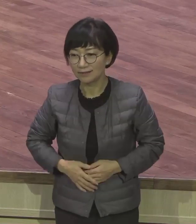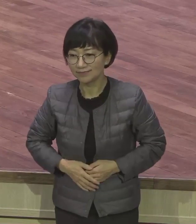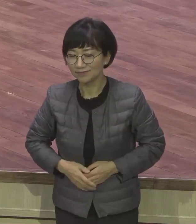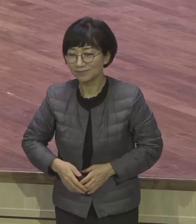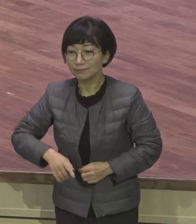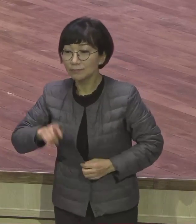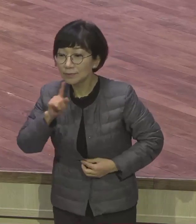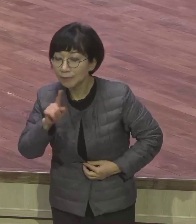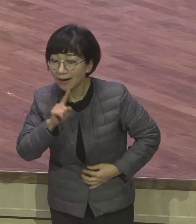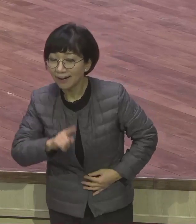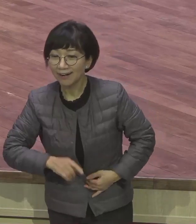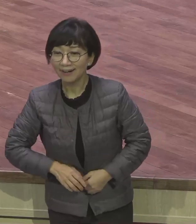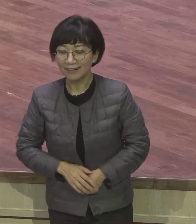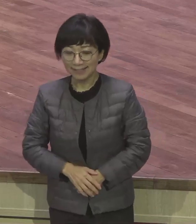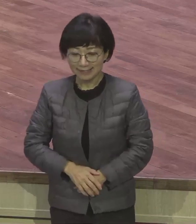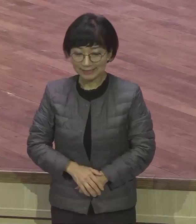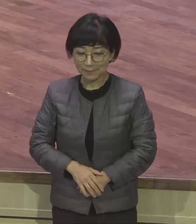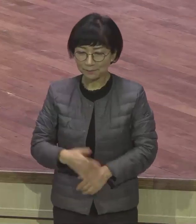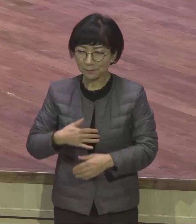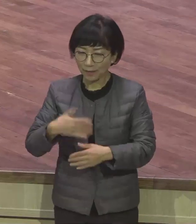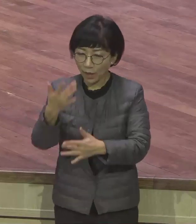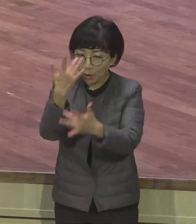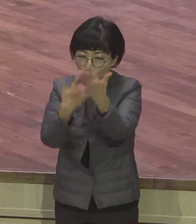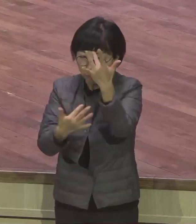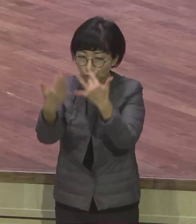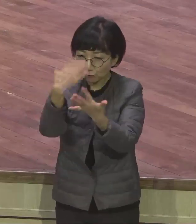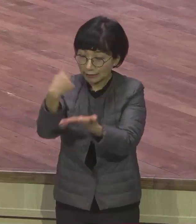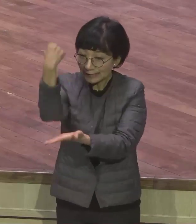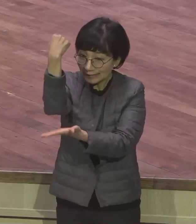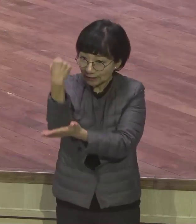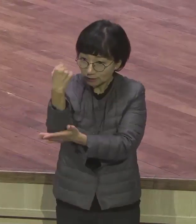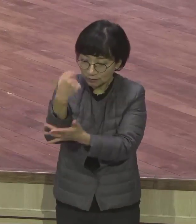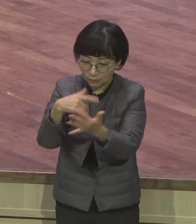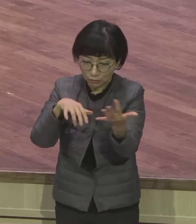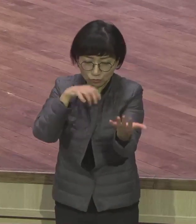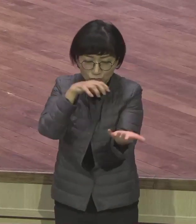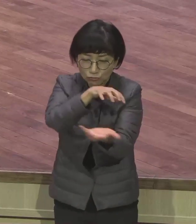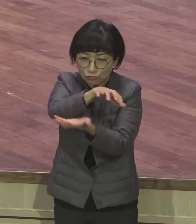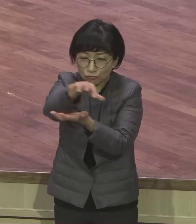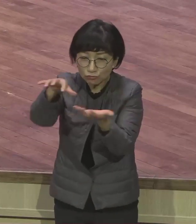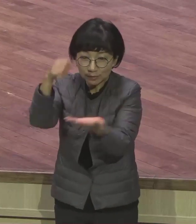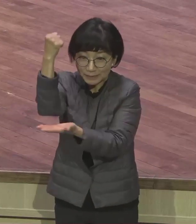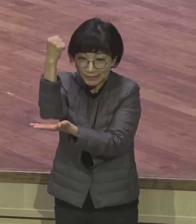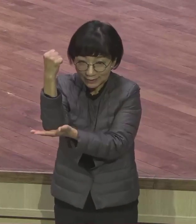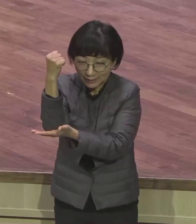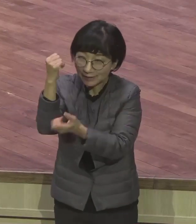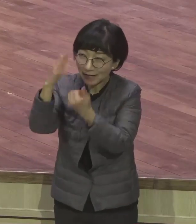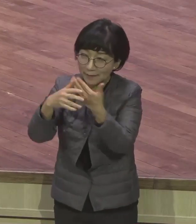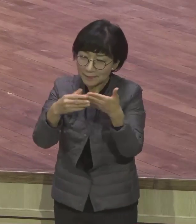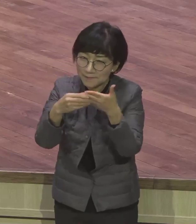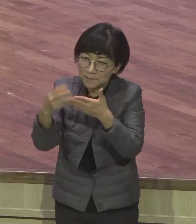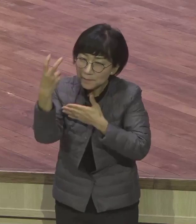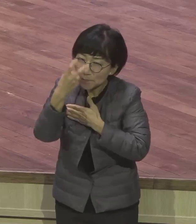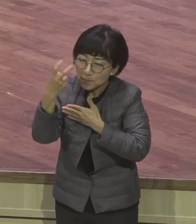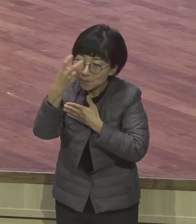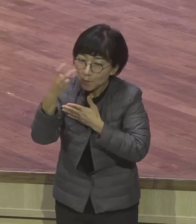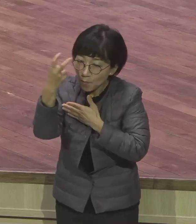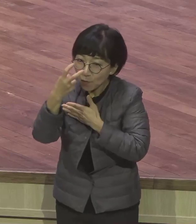말입니까 구름기둥과 불기둥을 통해서 하나님의 인도와 보호에 대한 메시지 가운데